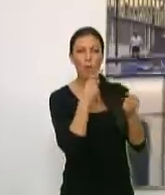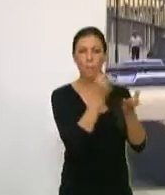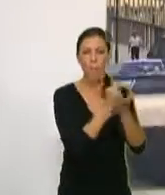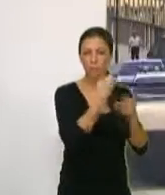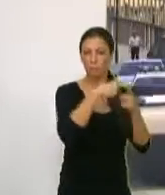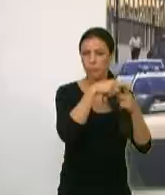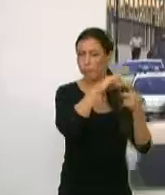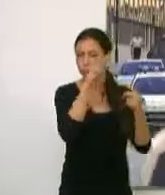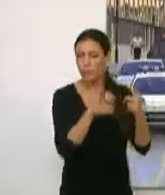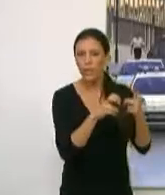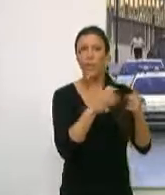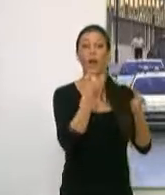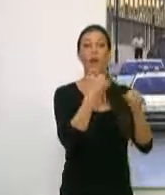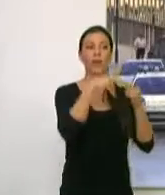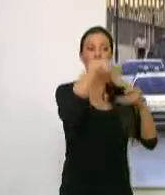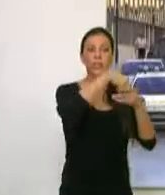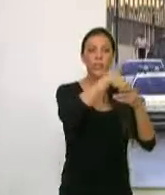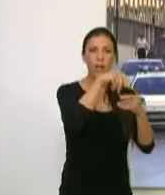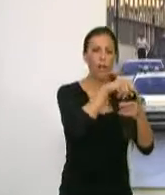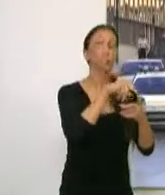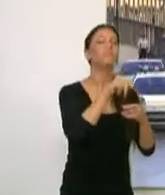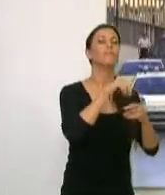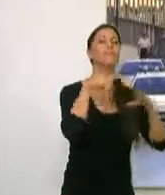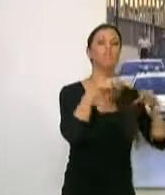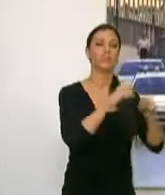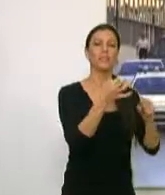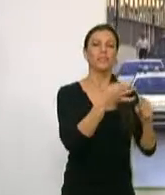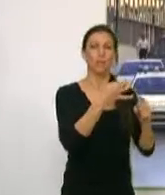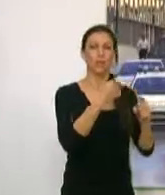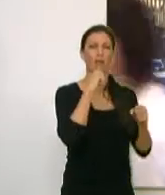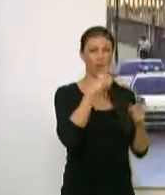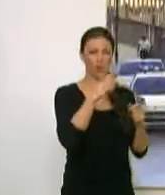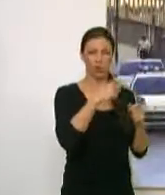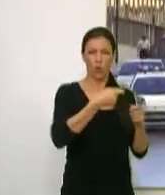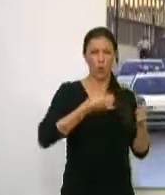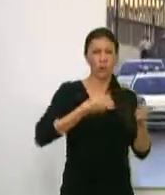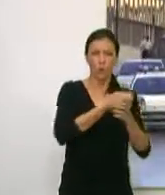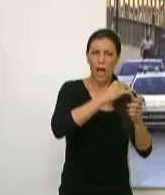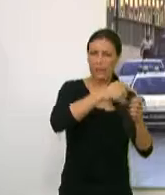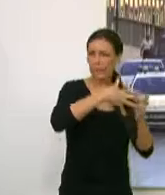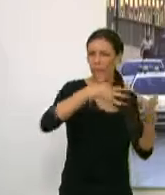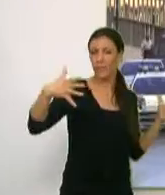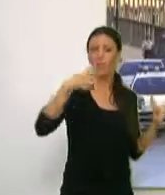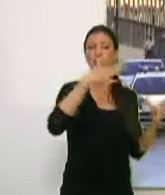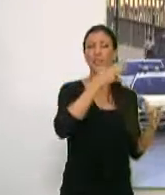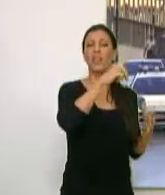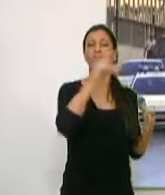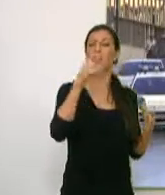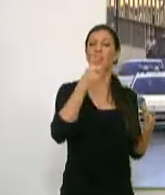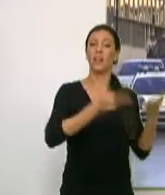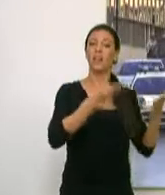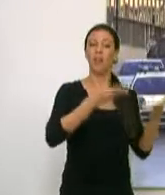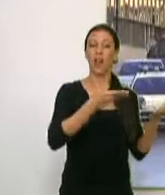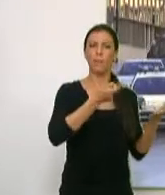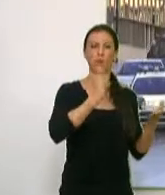donde se encontraba y se pudo localizar en el interior del mismo un machete de grandes dimensiones y unos 100